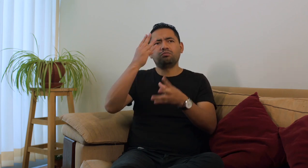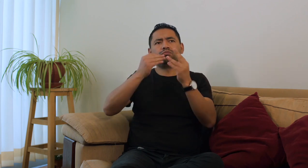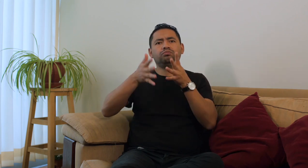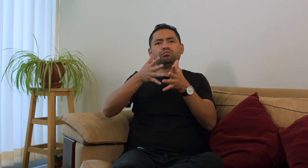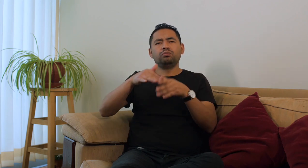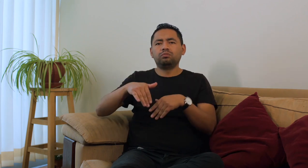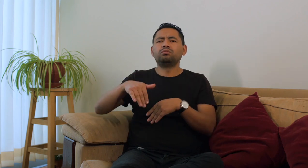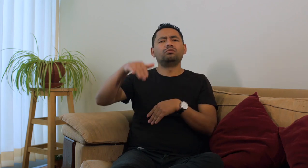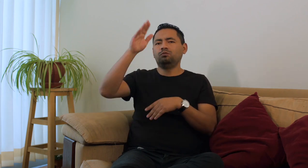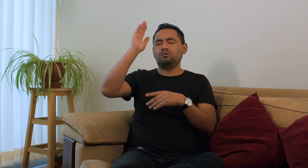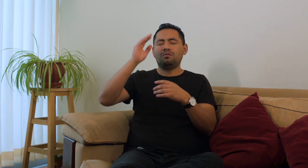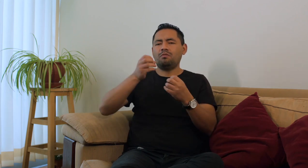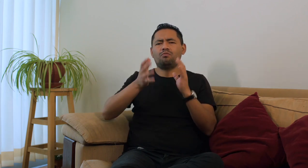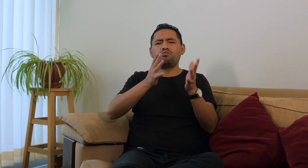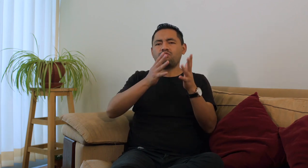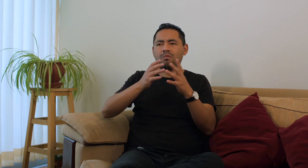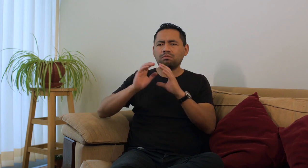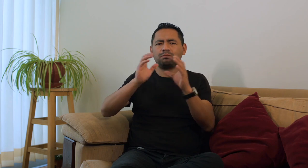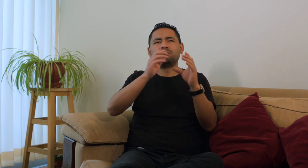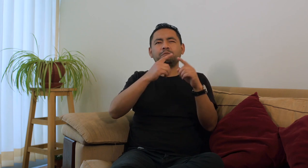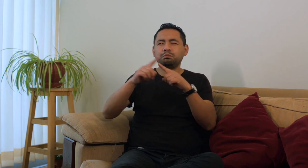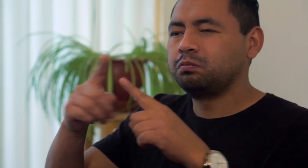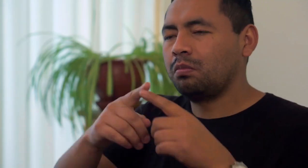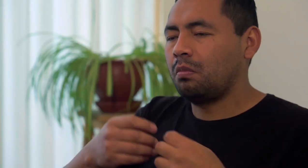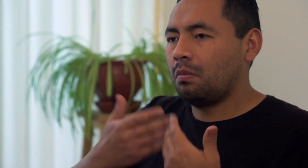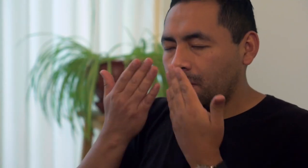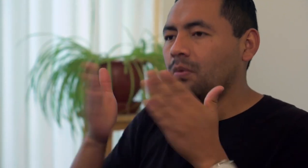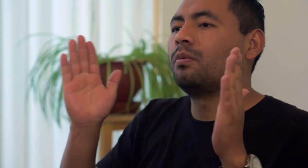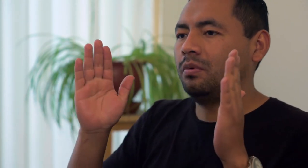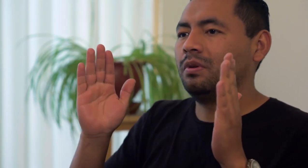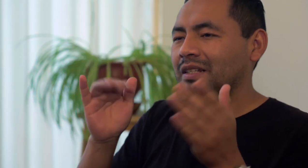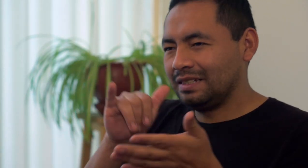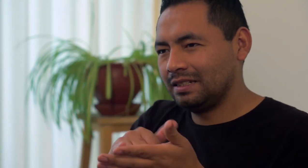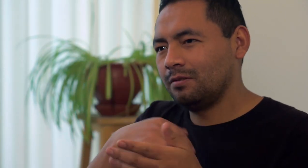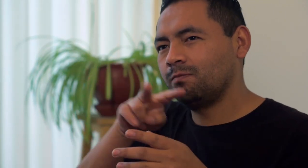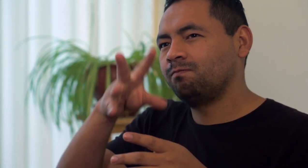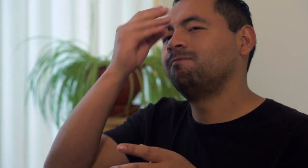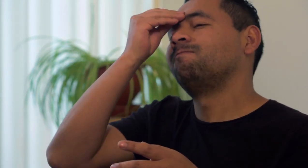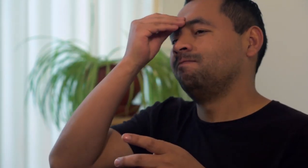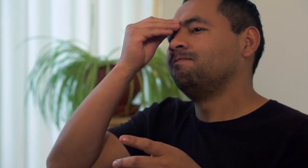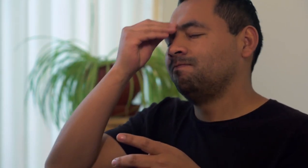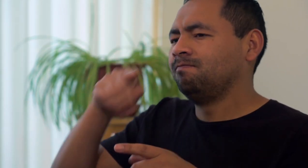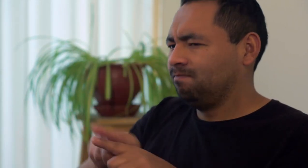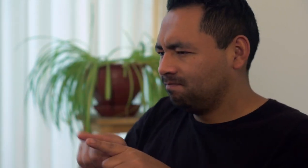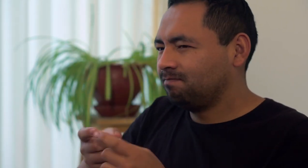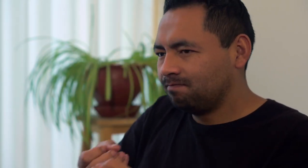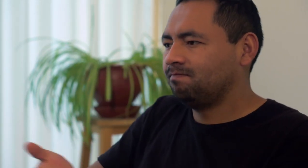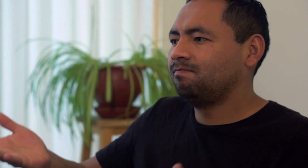después de aprendido en adelante pues pudo acceder a mucha información y a comunicarse mejor. Entonces eso es lo que yo tengo grabado en la mente y eso es lo que